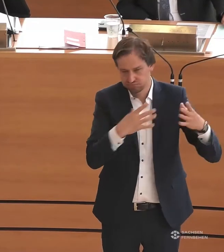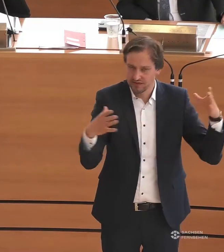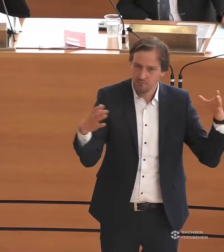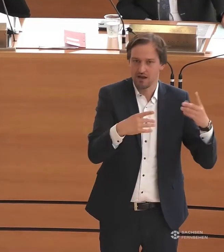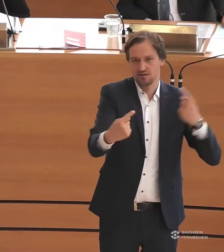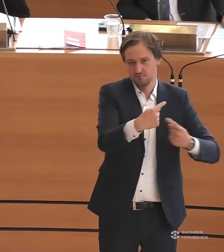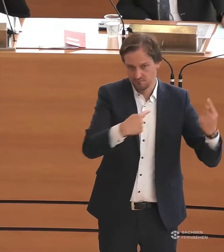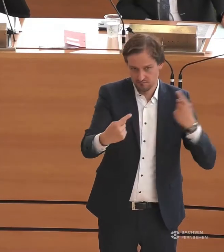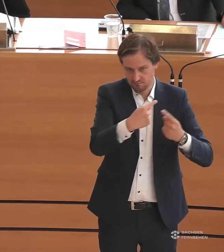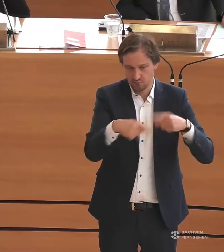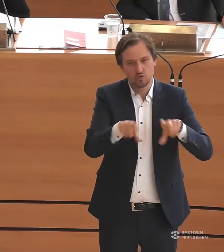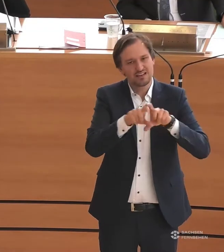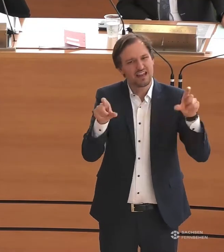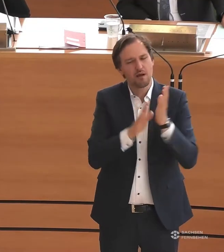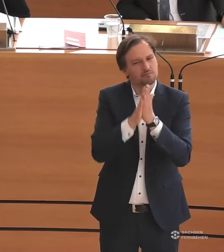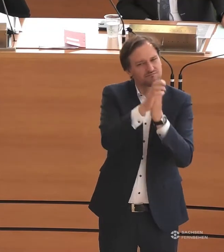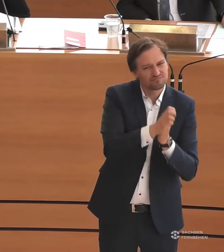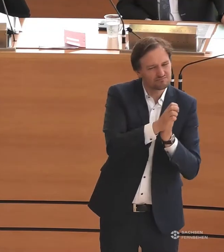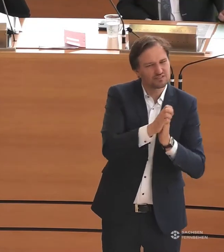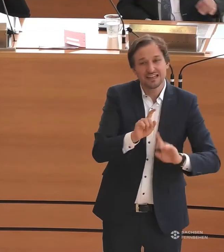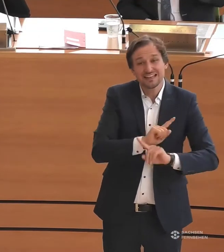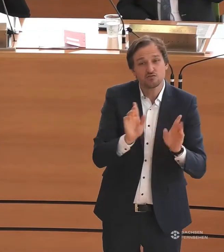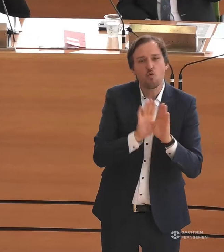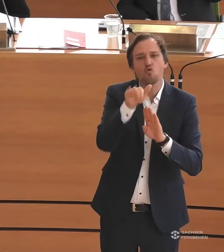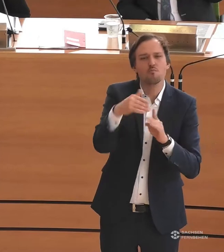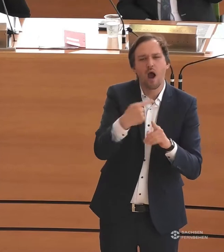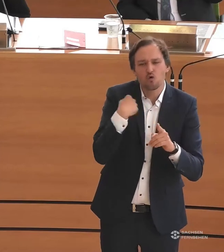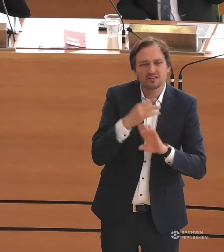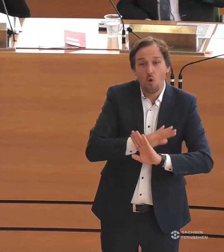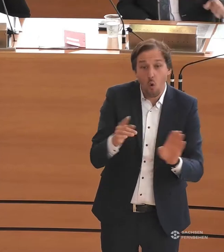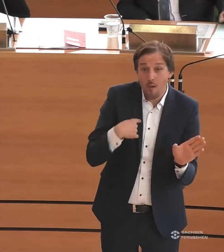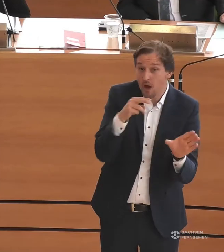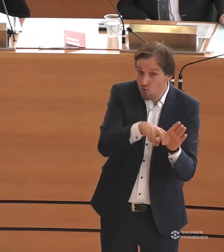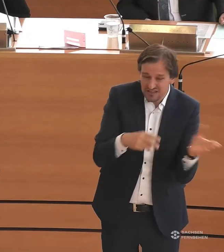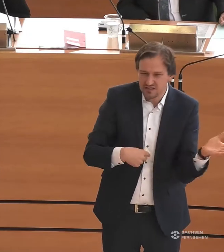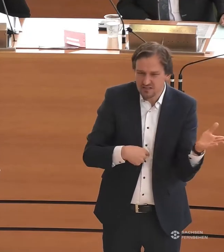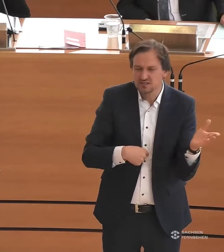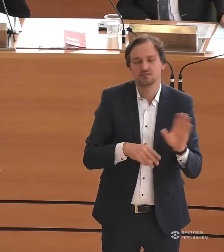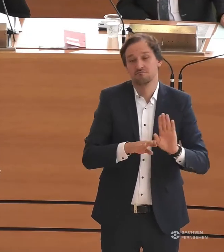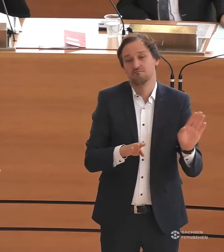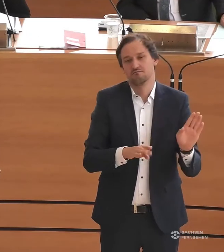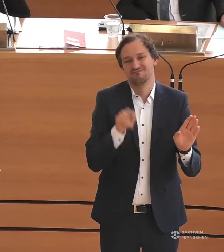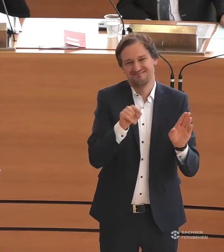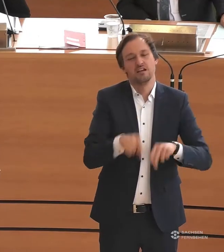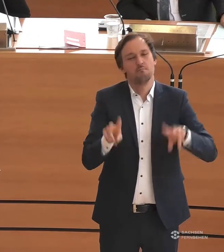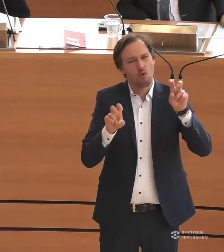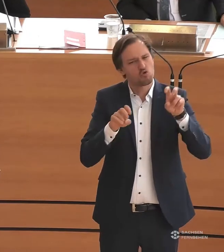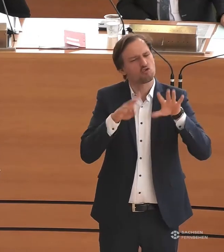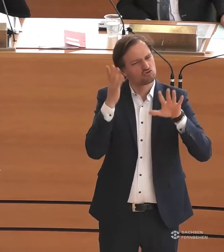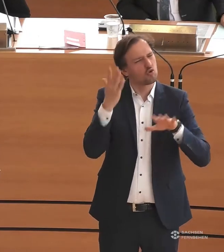Grundsatz nicht über uns ohne uns umsetzen können. Dieses Motto stammt übrigens schon aus den